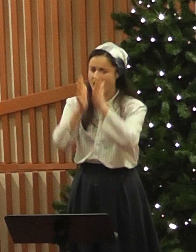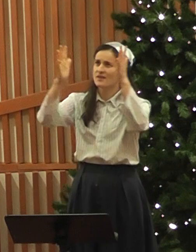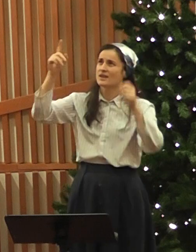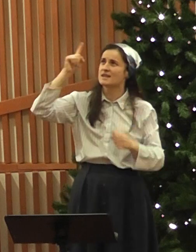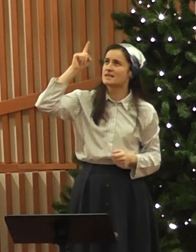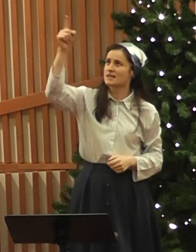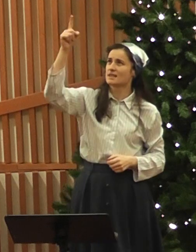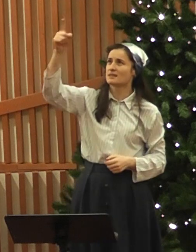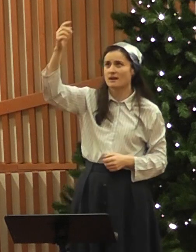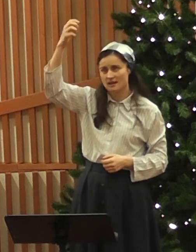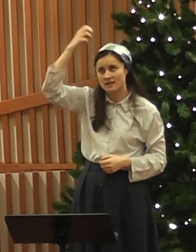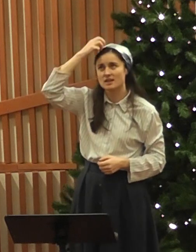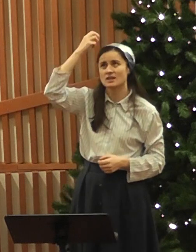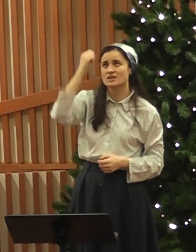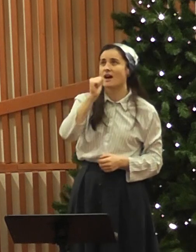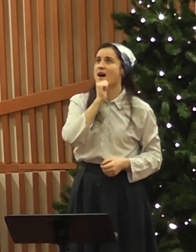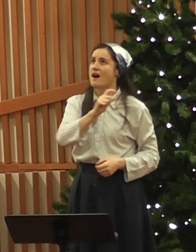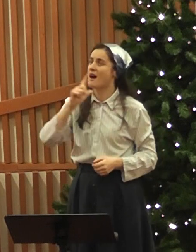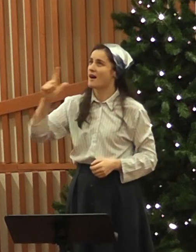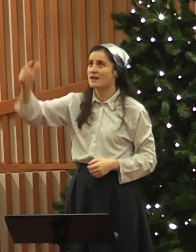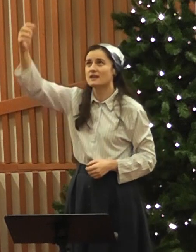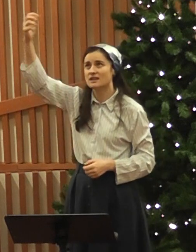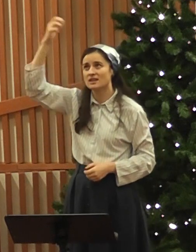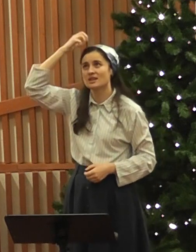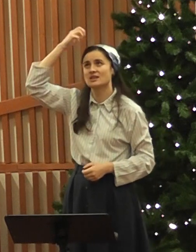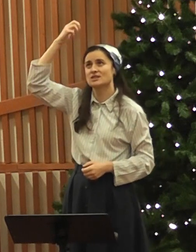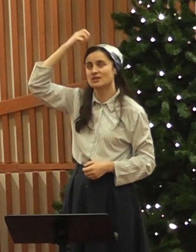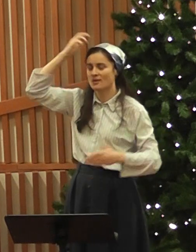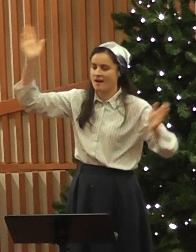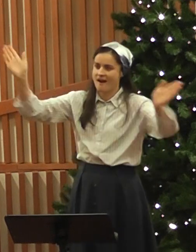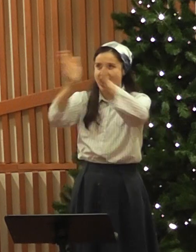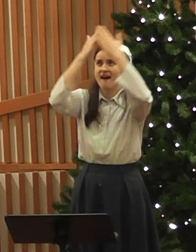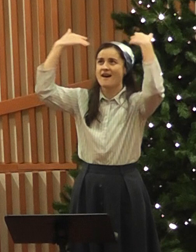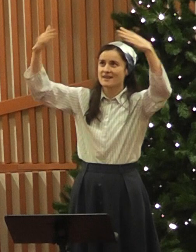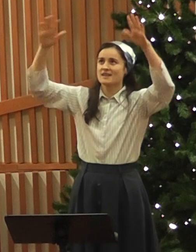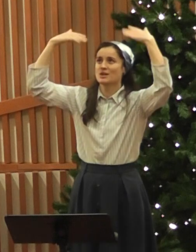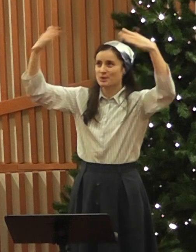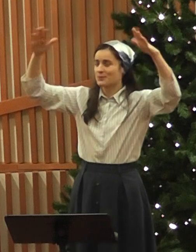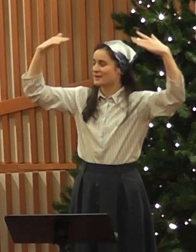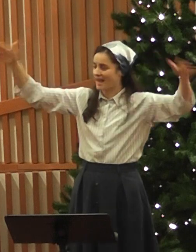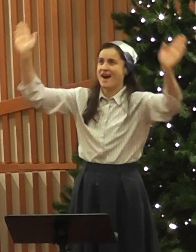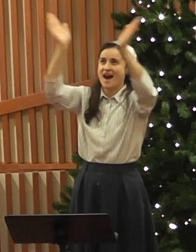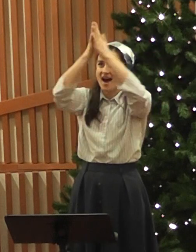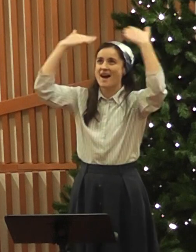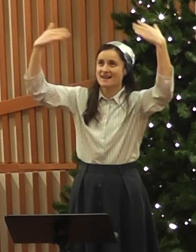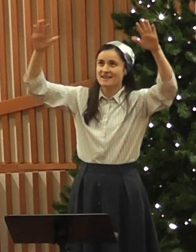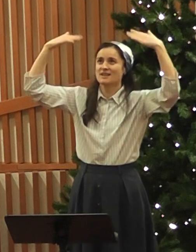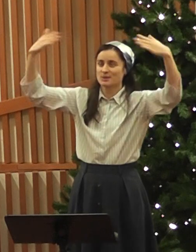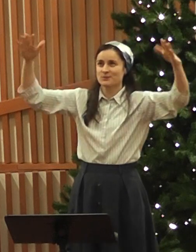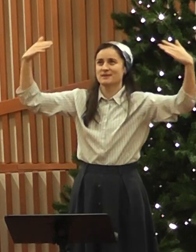Slavă ție, Rege al Regilor. A-l-e-l-e-l-e-e-e